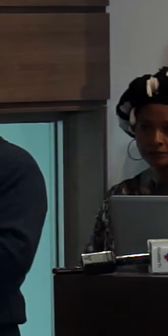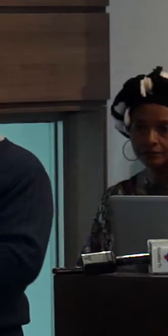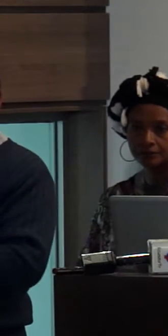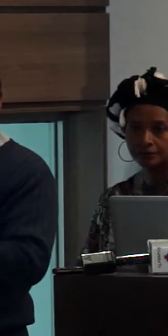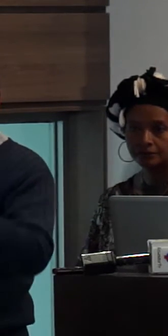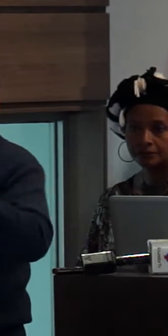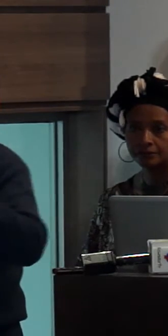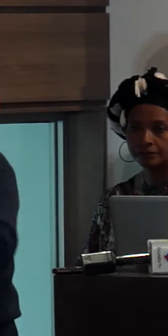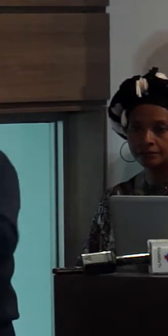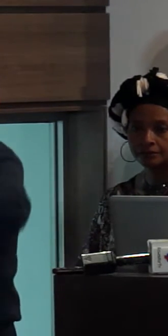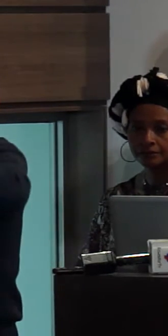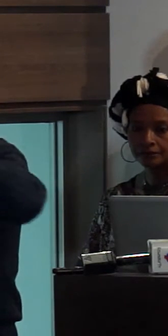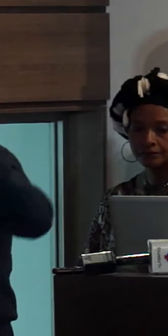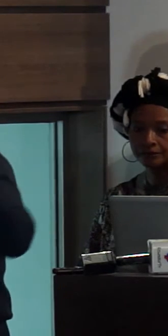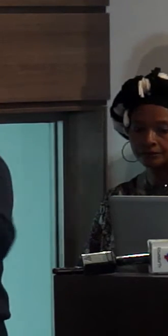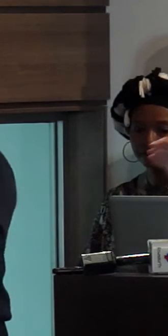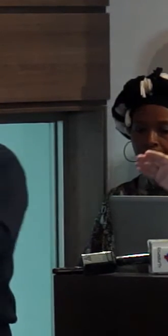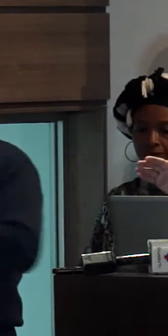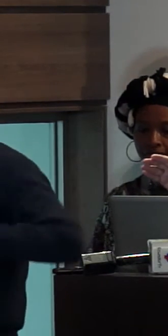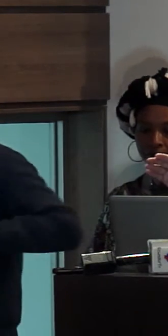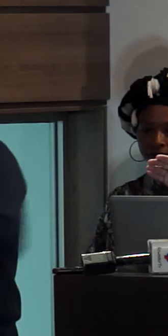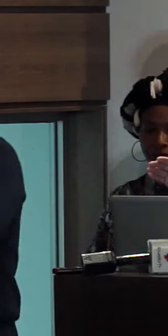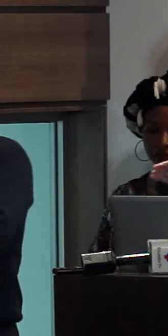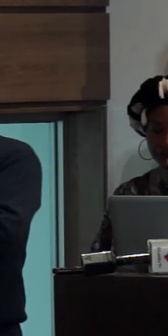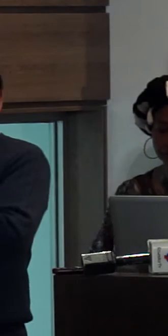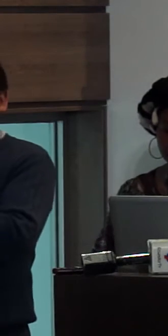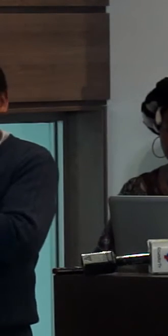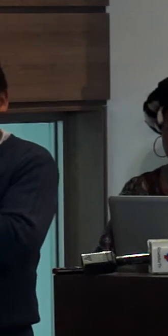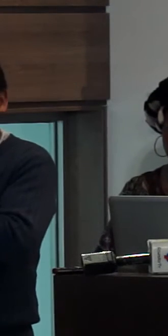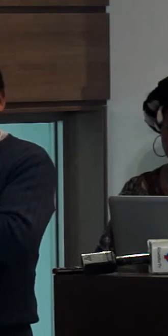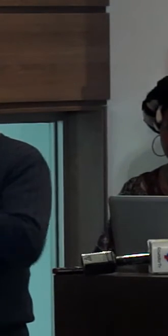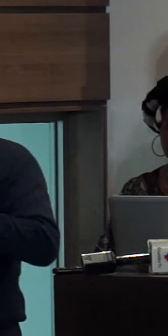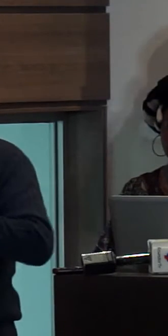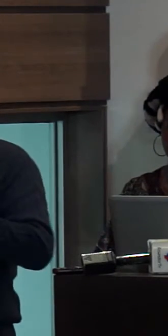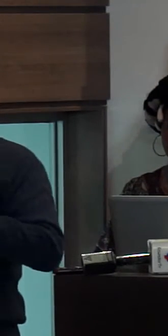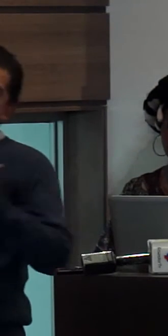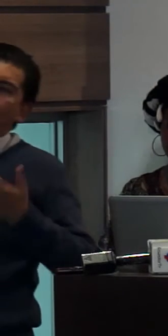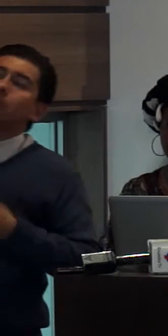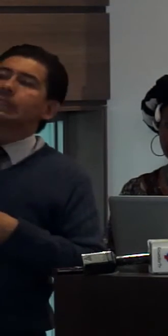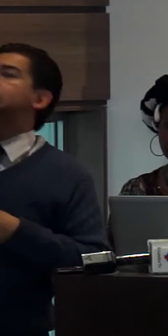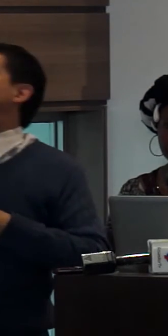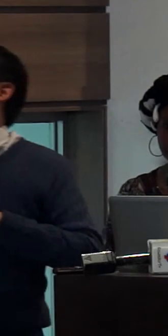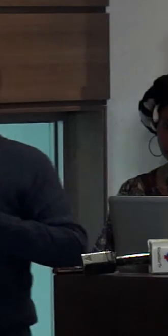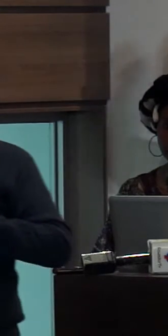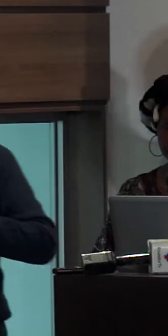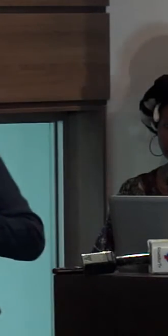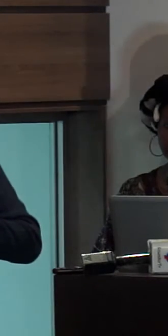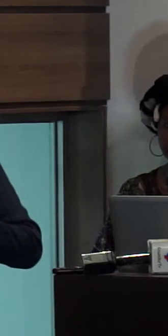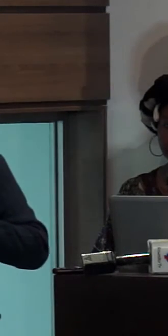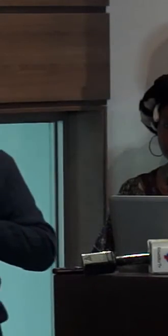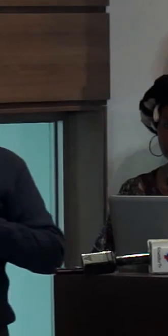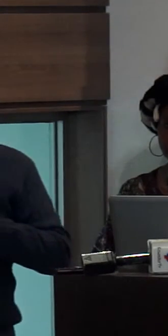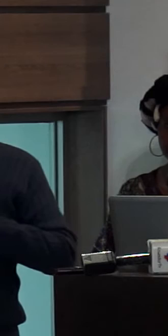obligación no sólo la familia tiene la obligación no sólo la sociedad todos en conjuntos para que de manera integral se